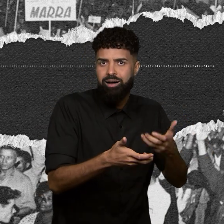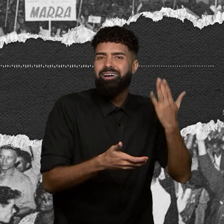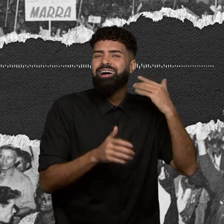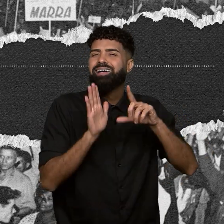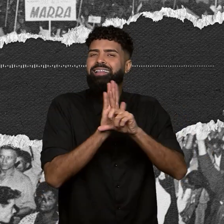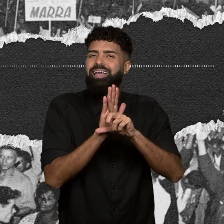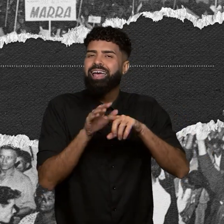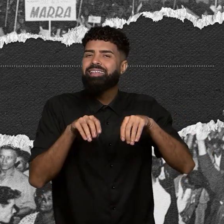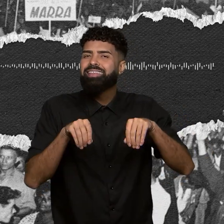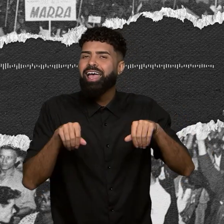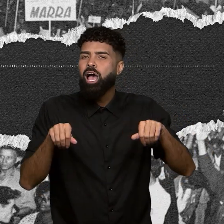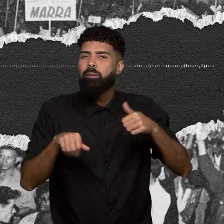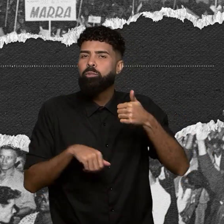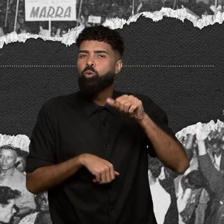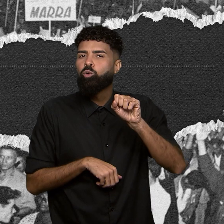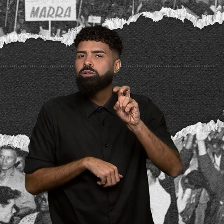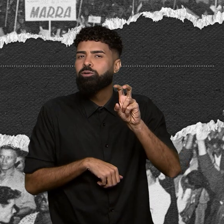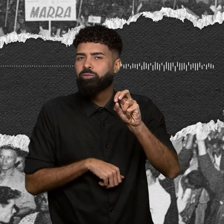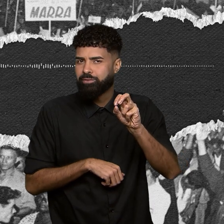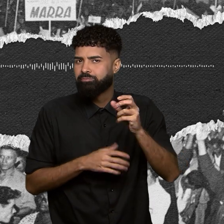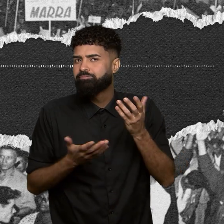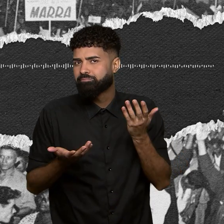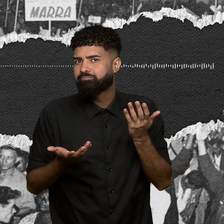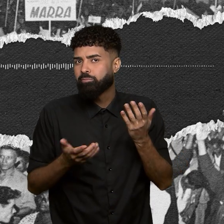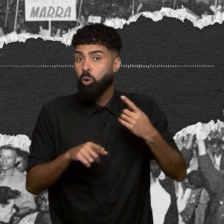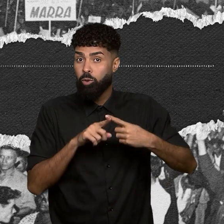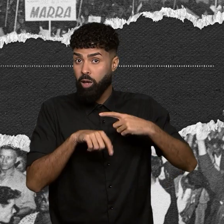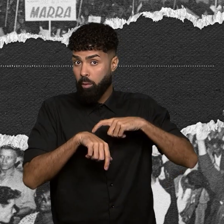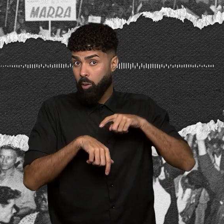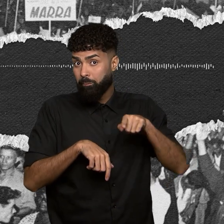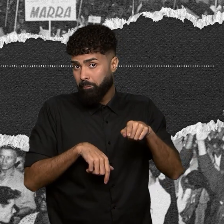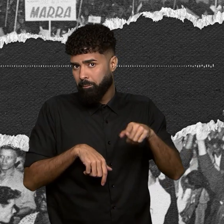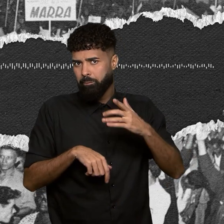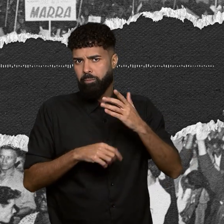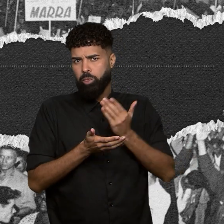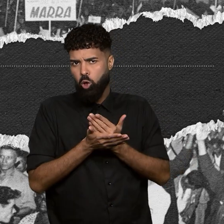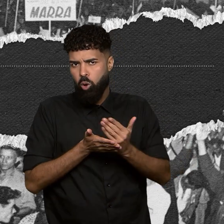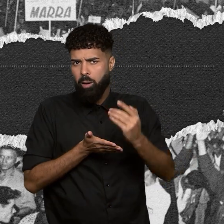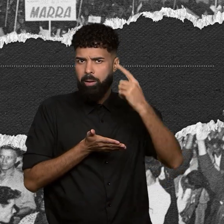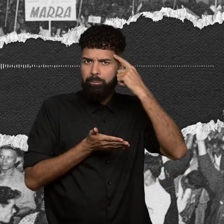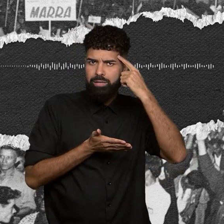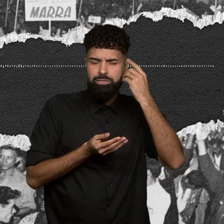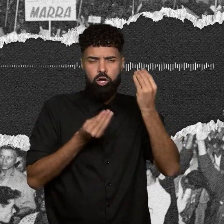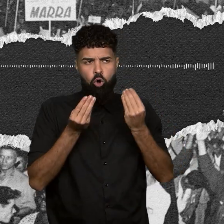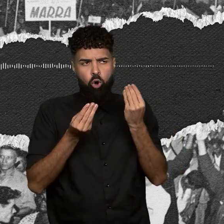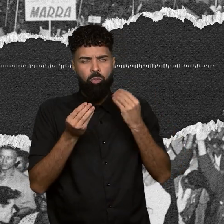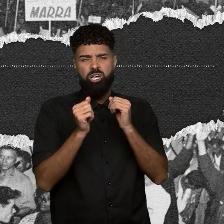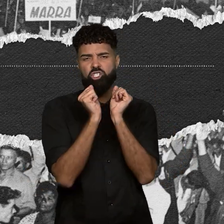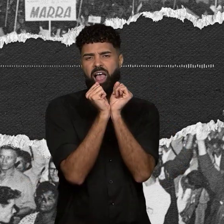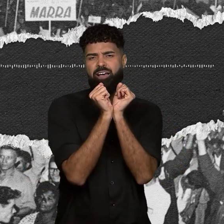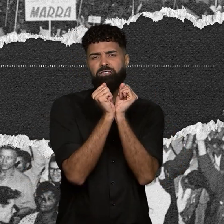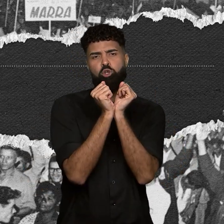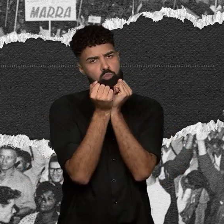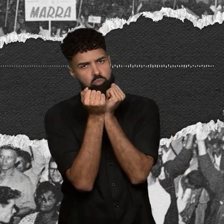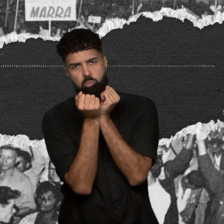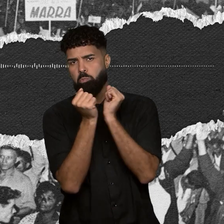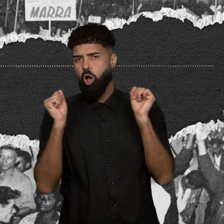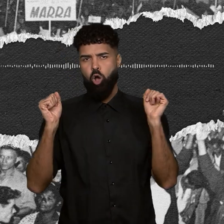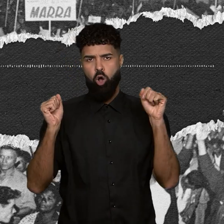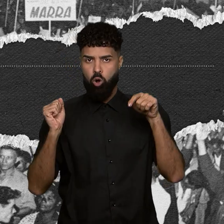1850. Porque no momento em que se começou a pensar na abolição, a escravidão,